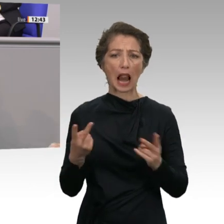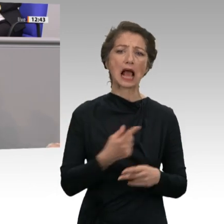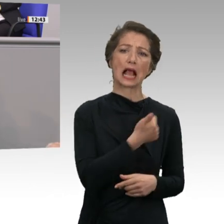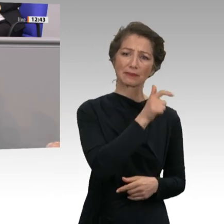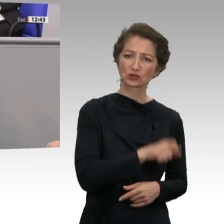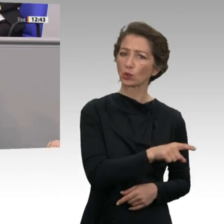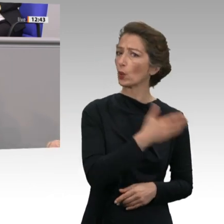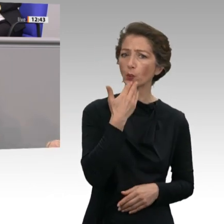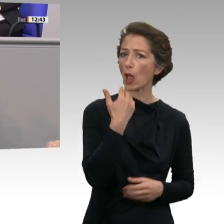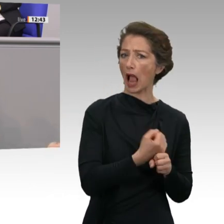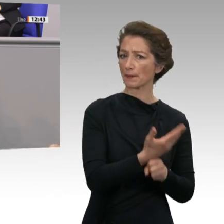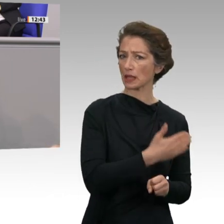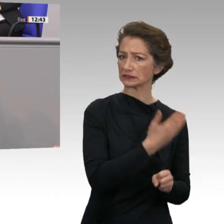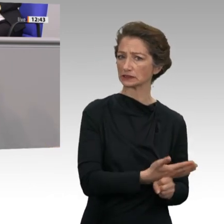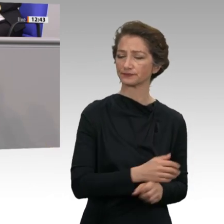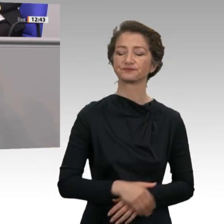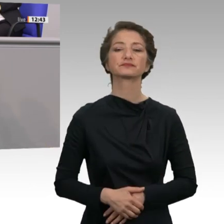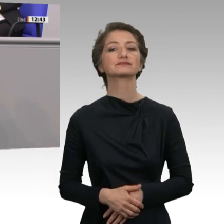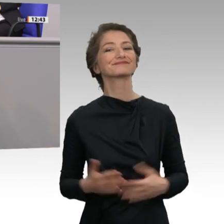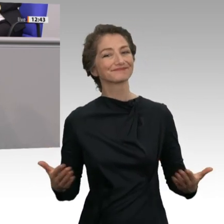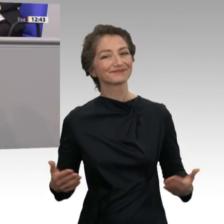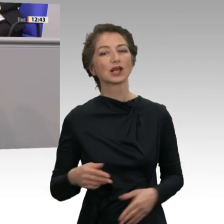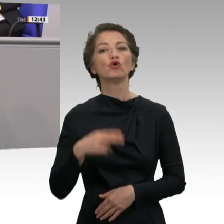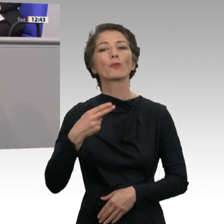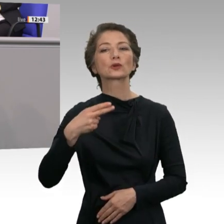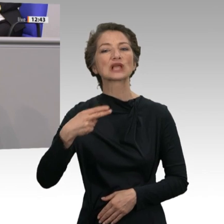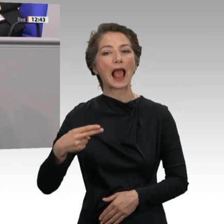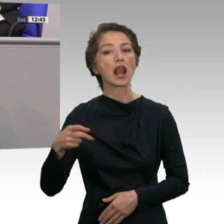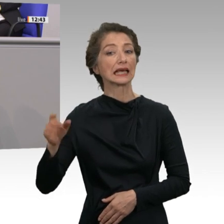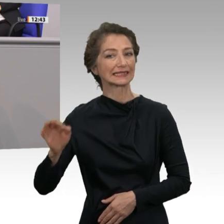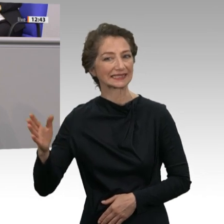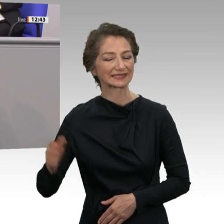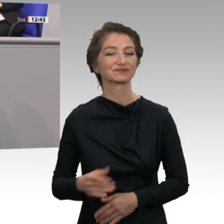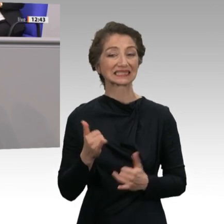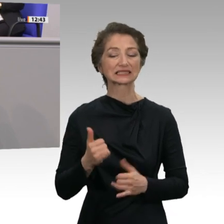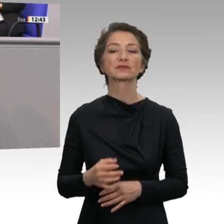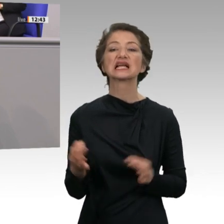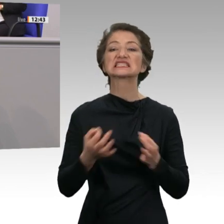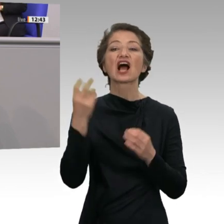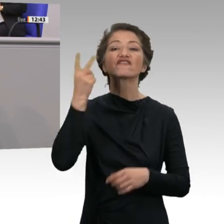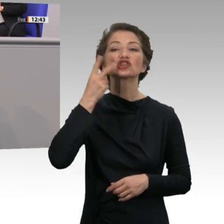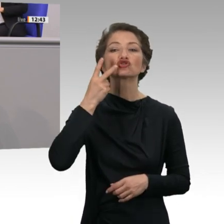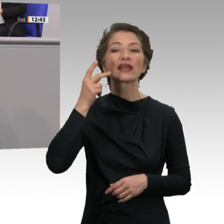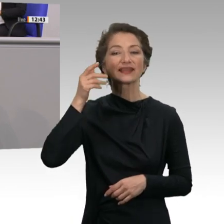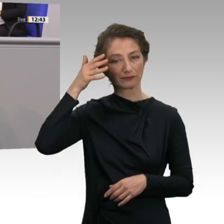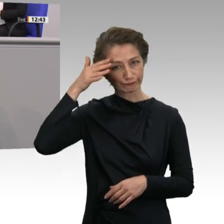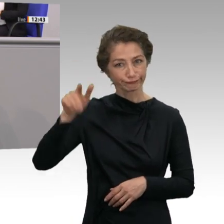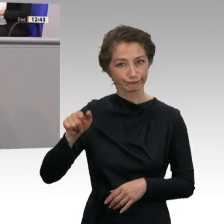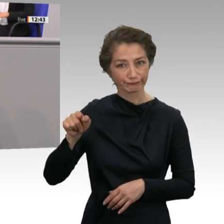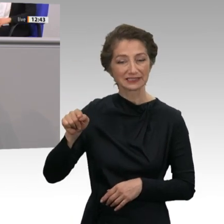völlig richtig, lieber Hubertus Heil. Jetzt hören wir uns mal an, was die Sachverständigen zu dieser Frage mit Blick auf ihr